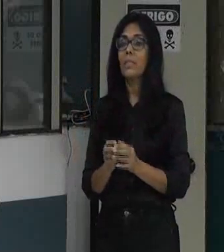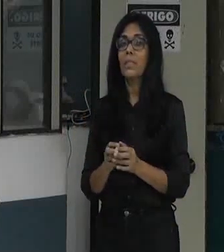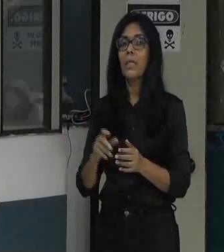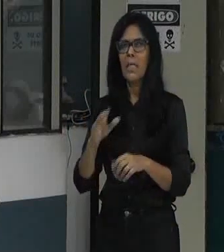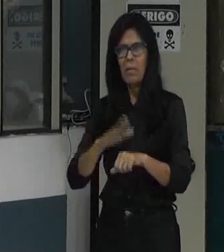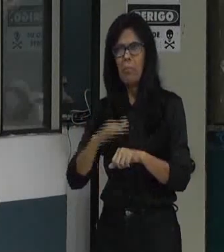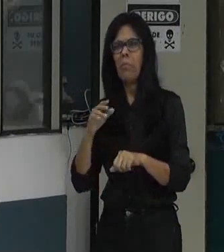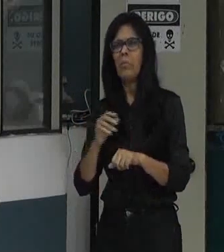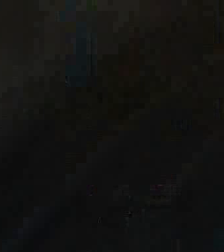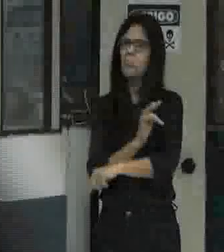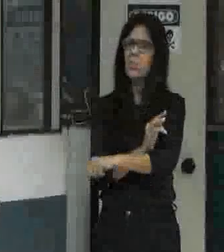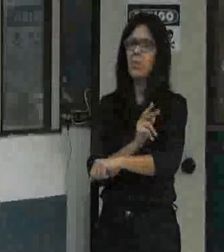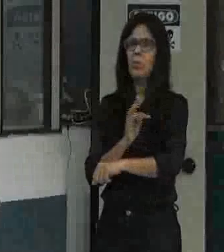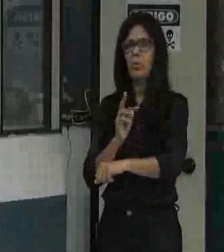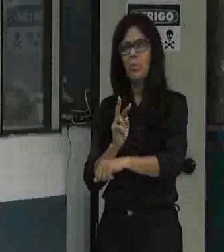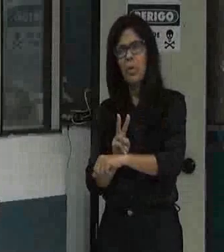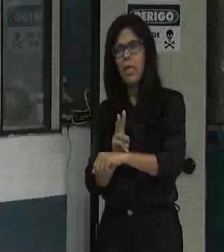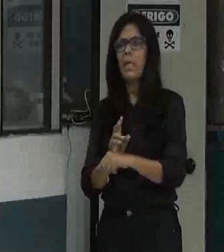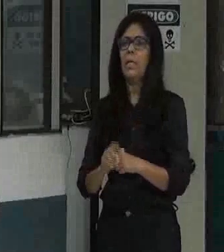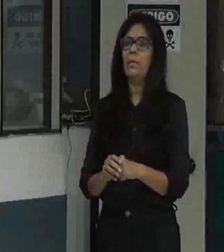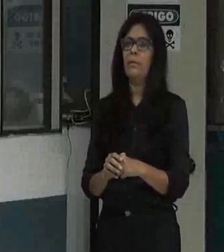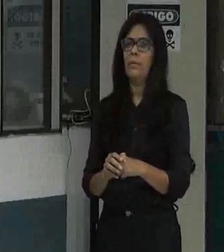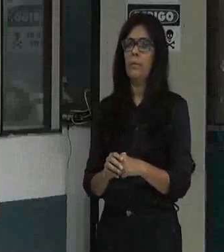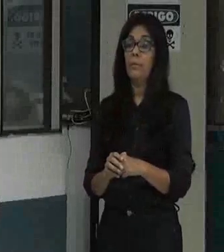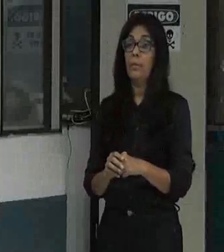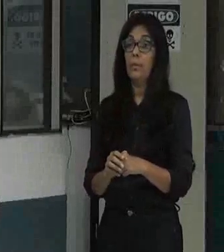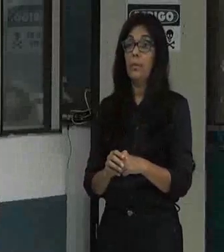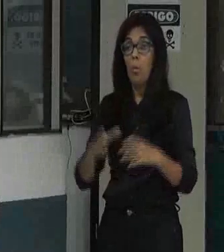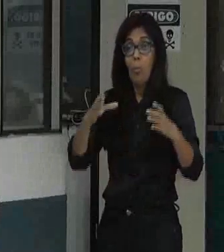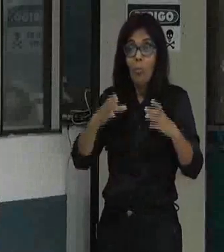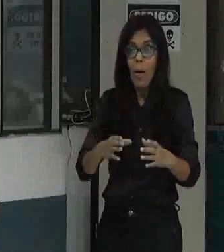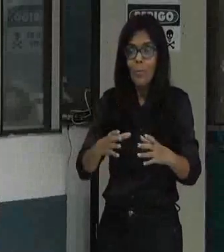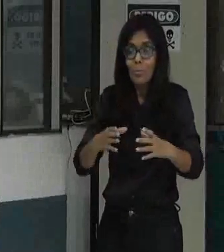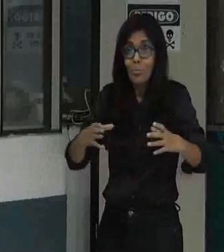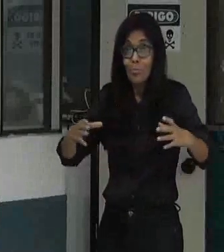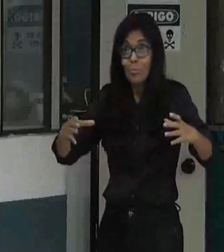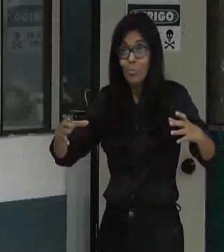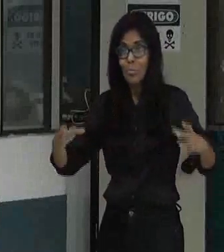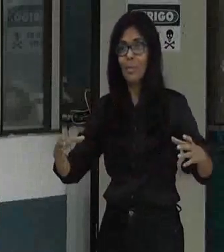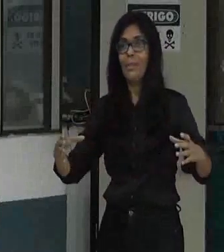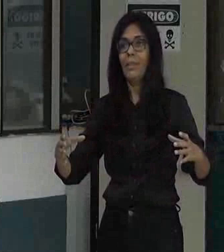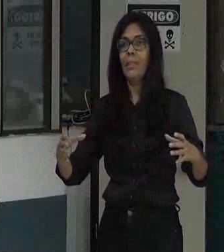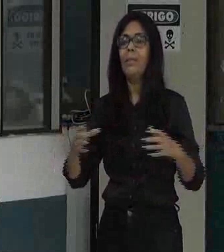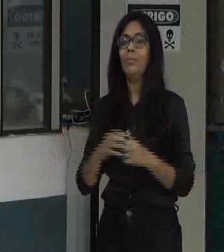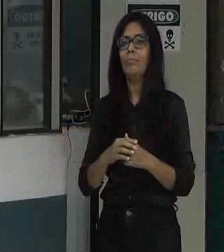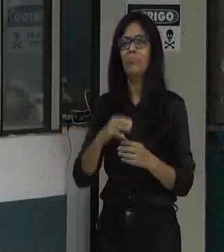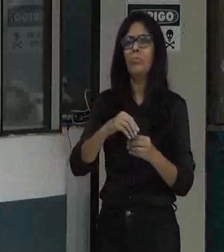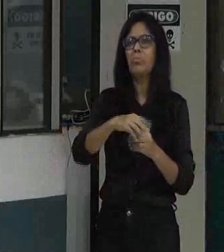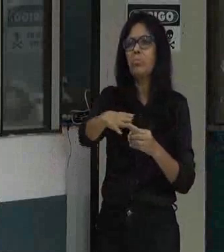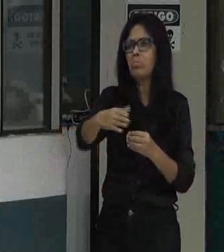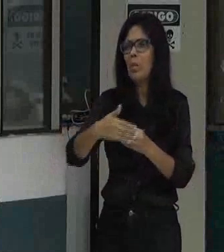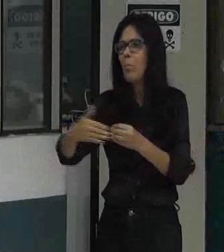não tem como ter desculpa o bairro cresceu muito para o lado de um banarosa é o rei